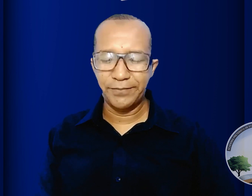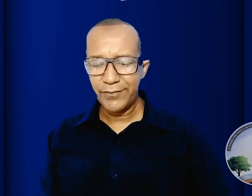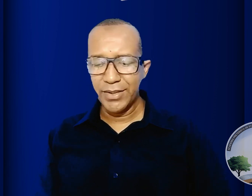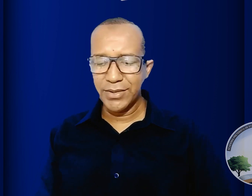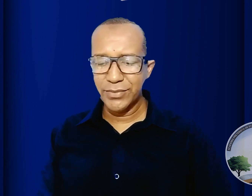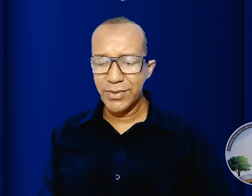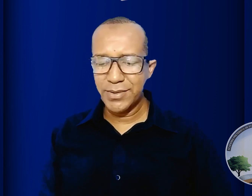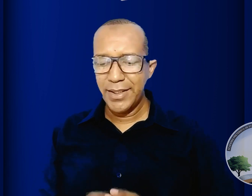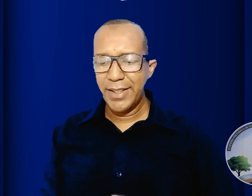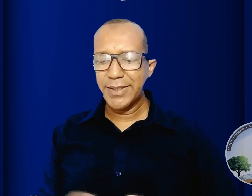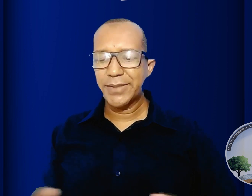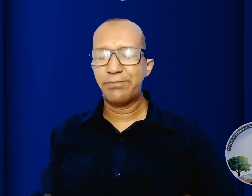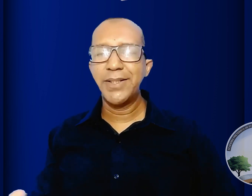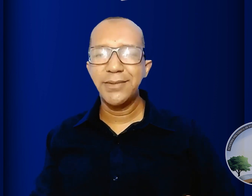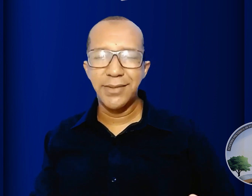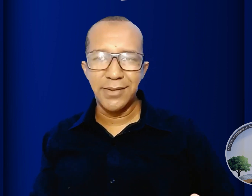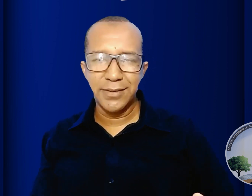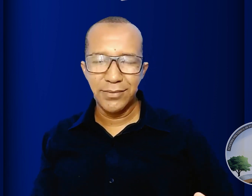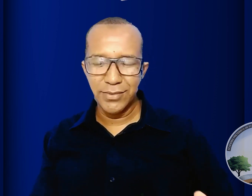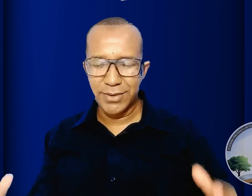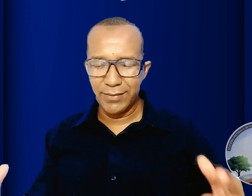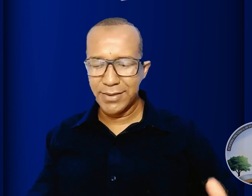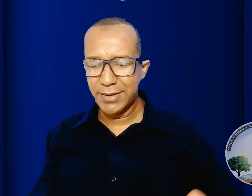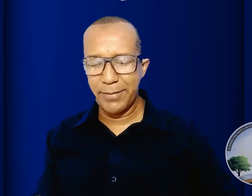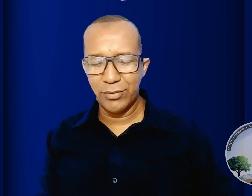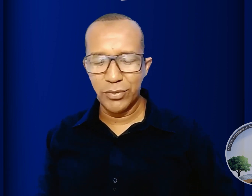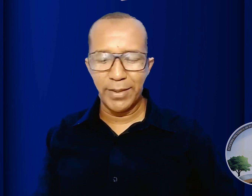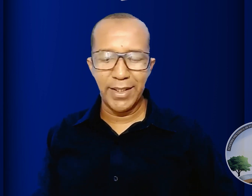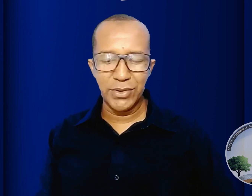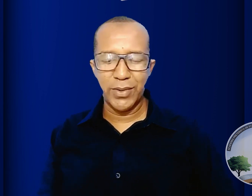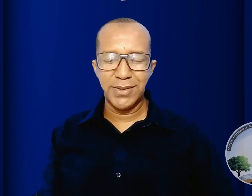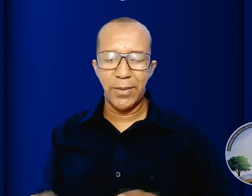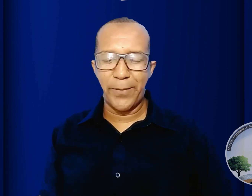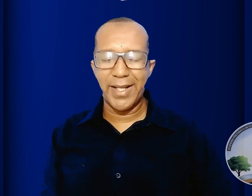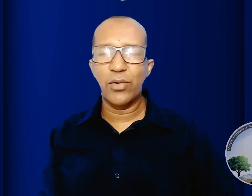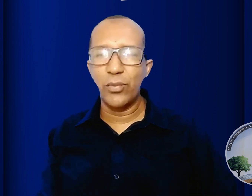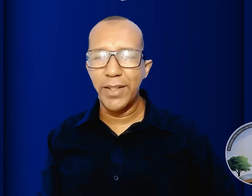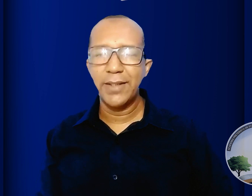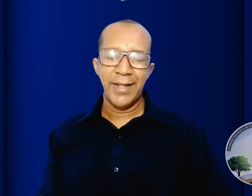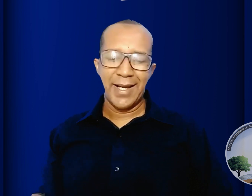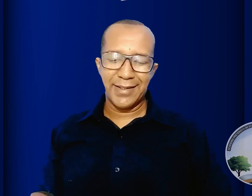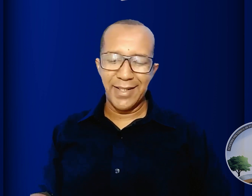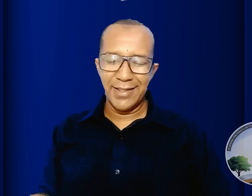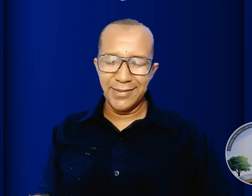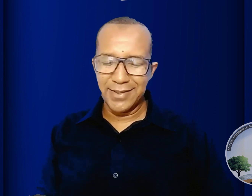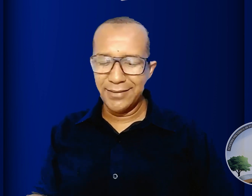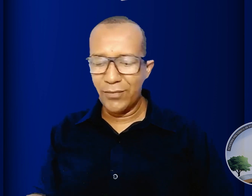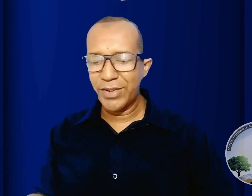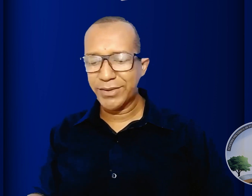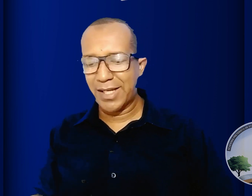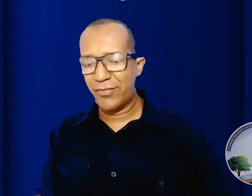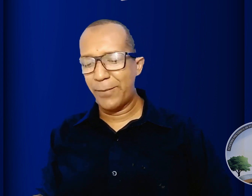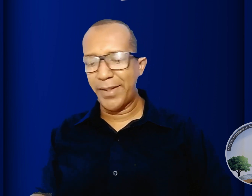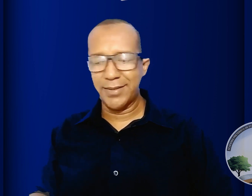Jesus expande o seu ensinamento sobre a ressurreição para incluir aqueles que não estavam apenas